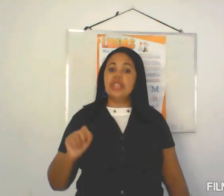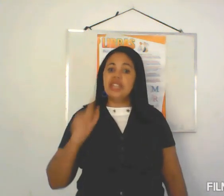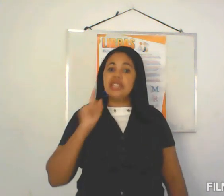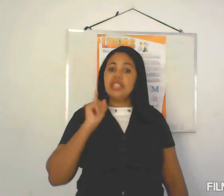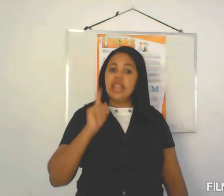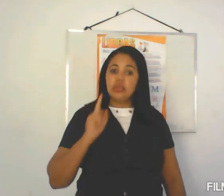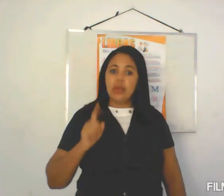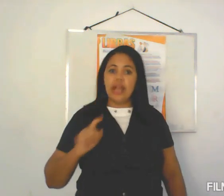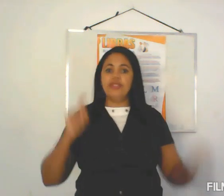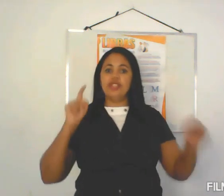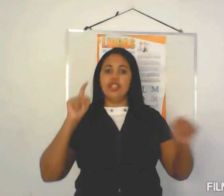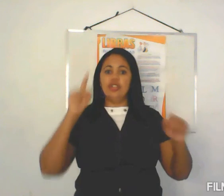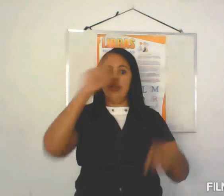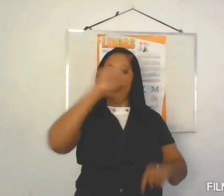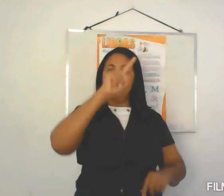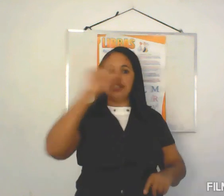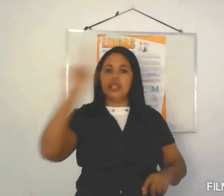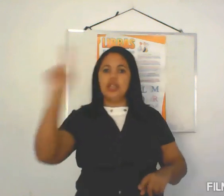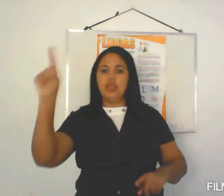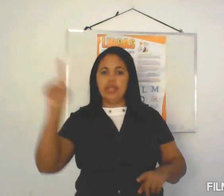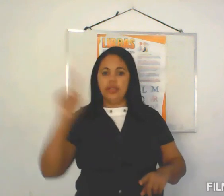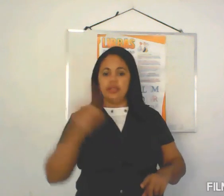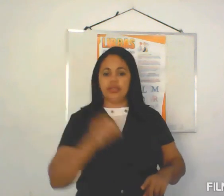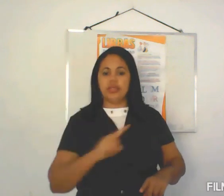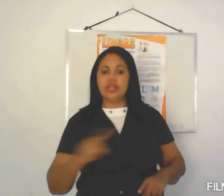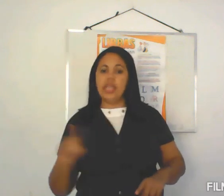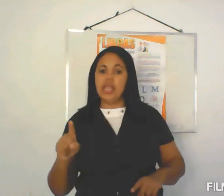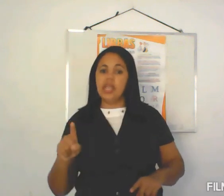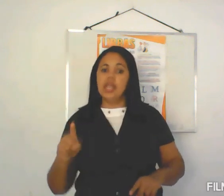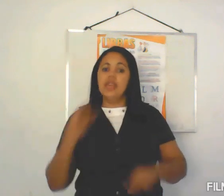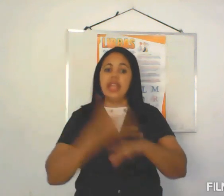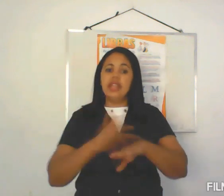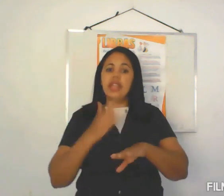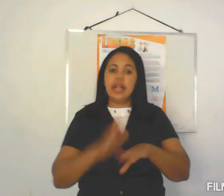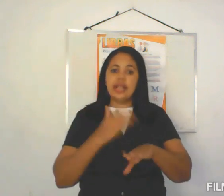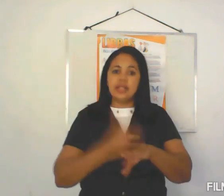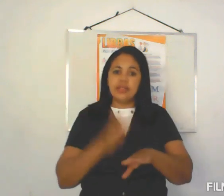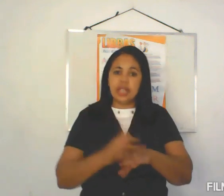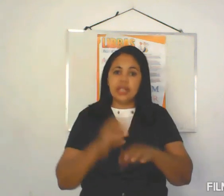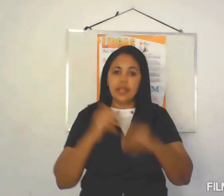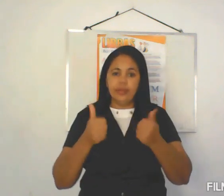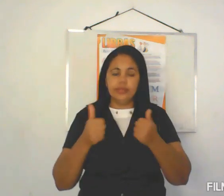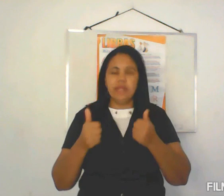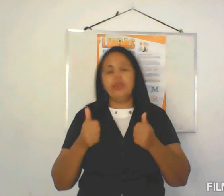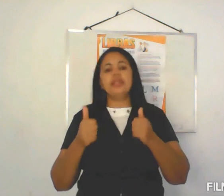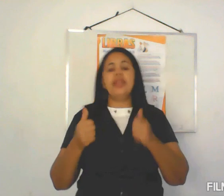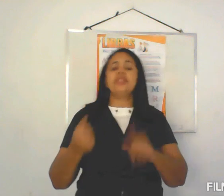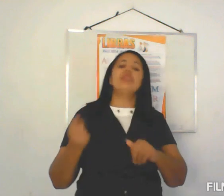desenhado no ar, viu, gente? Olha eu desenhando ele, ó. Z. Treine aí na casa de vocês, tá bom? Depois faça um vídeo